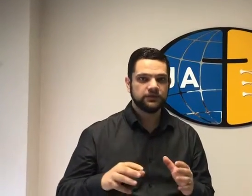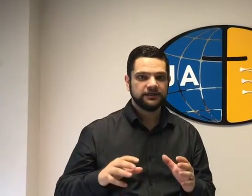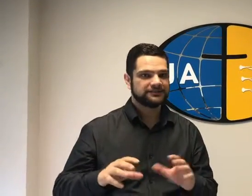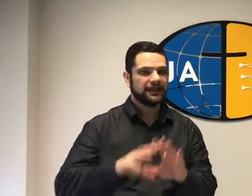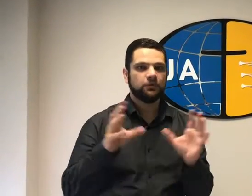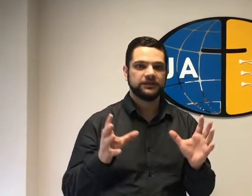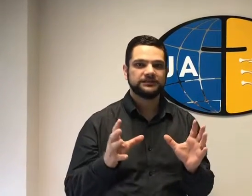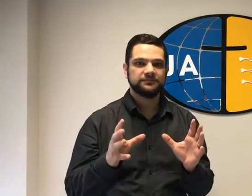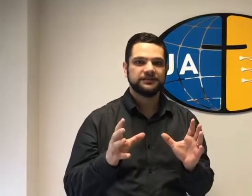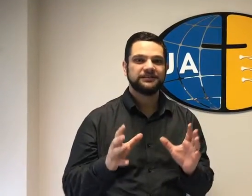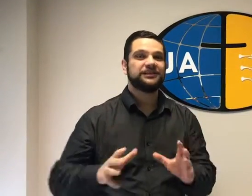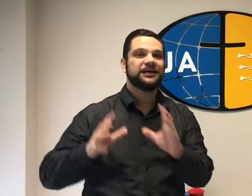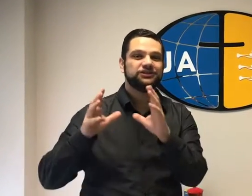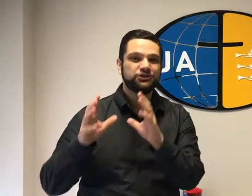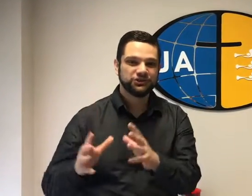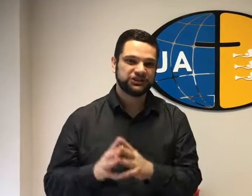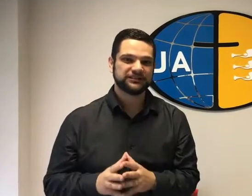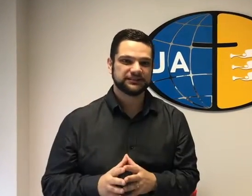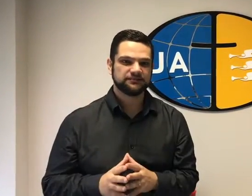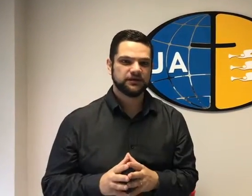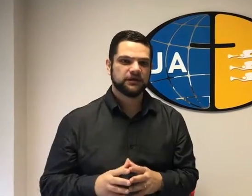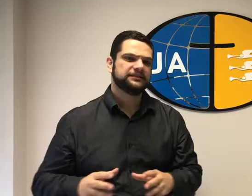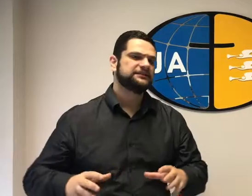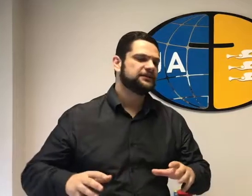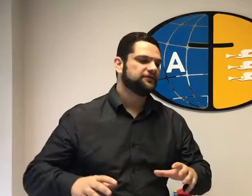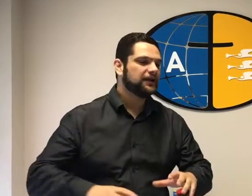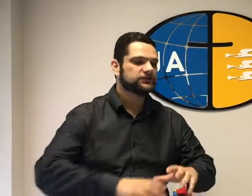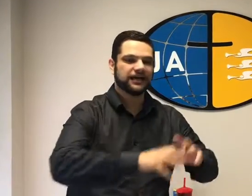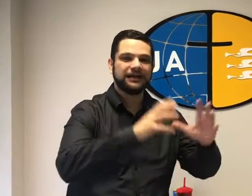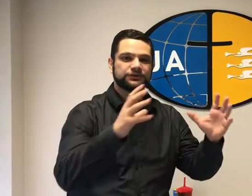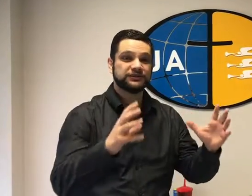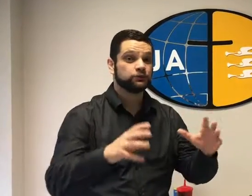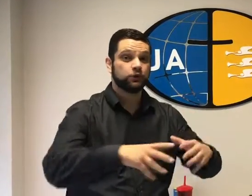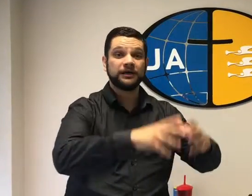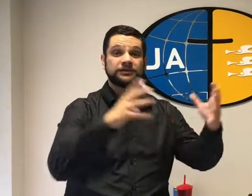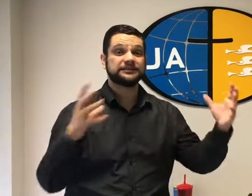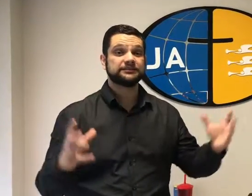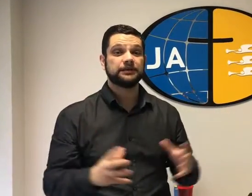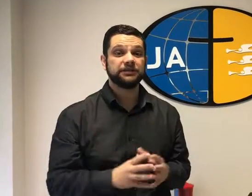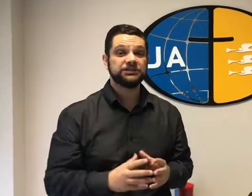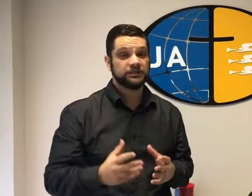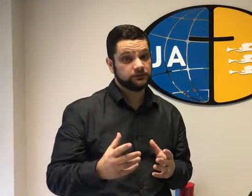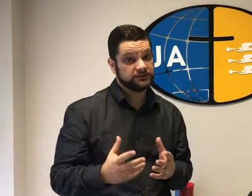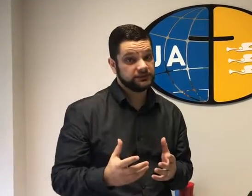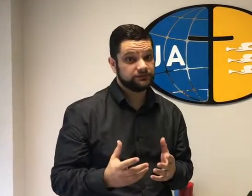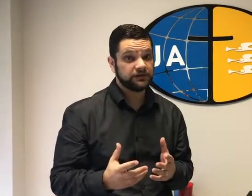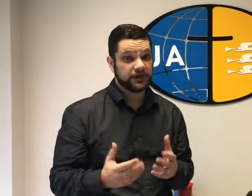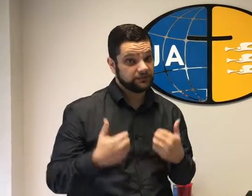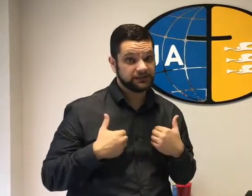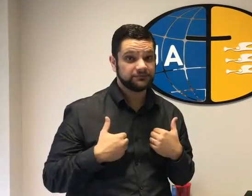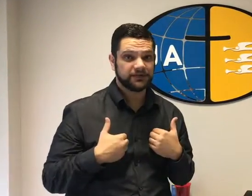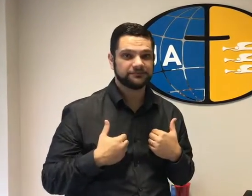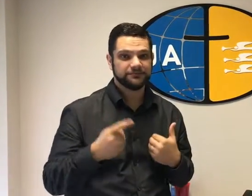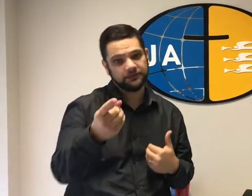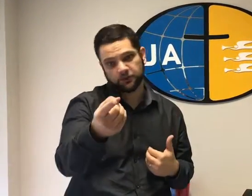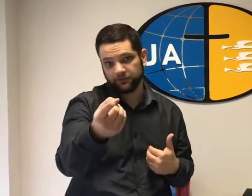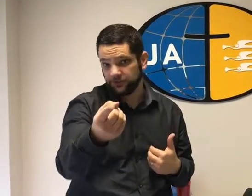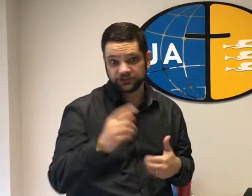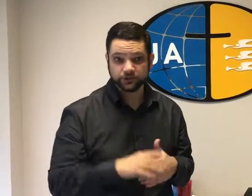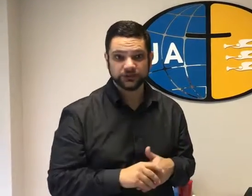está na moda, que é justiça. Existem vários casos que estão tomando a atenção da mídia, inclusive a minha também, e provavelmente a sua.